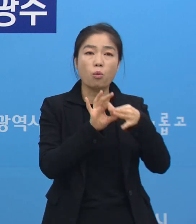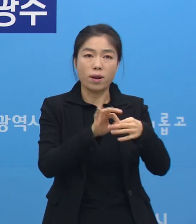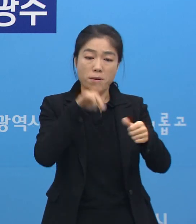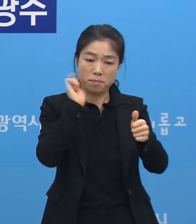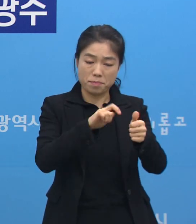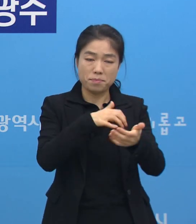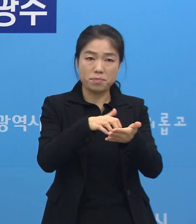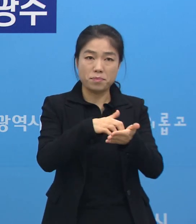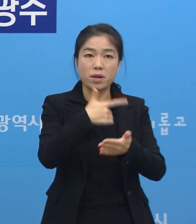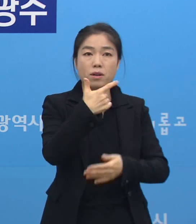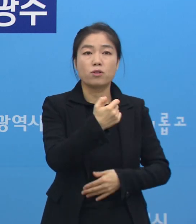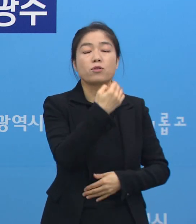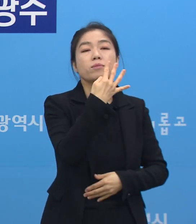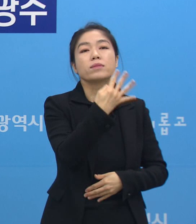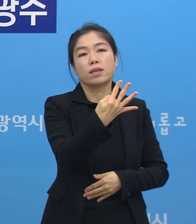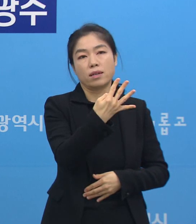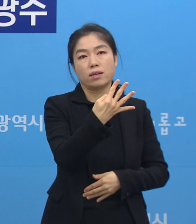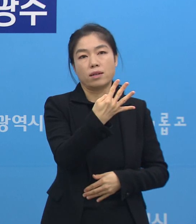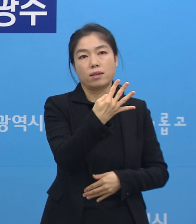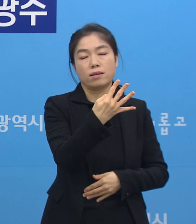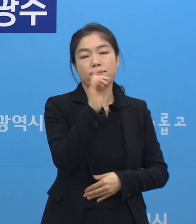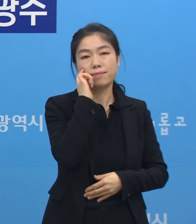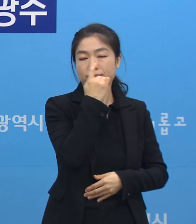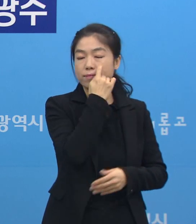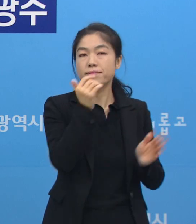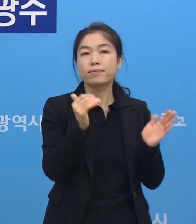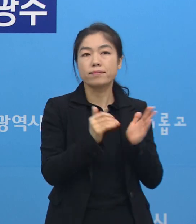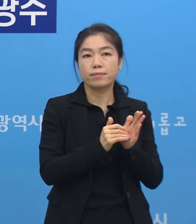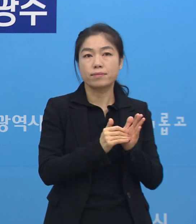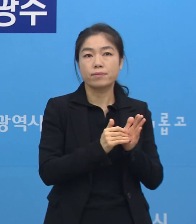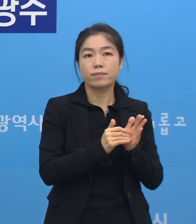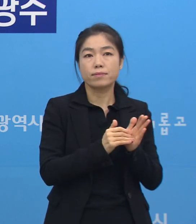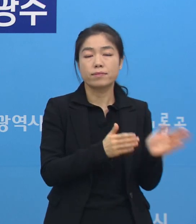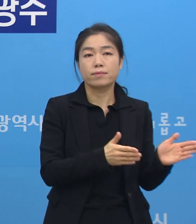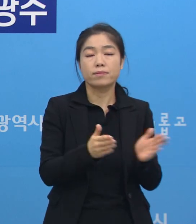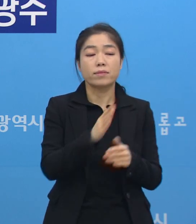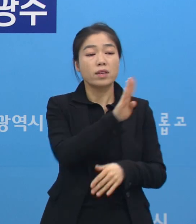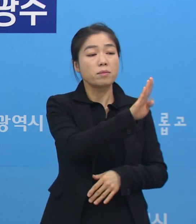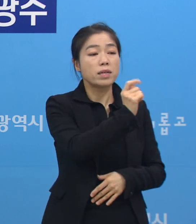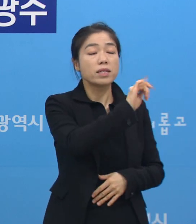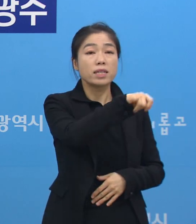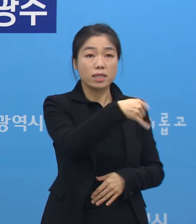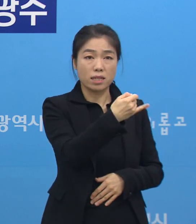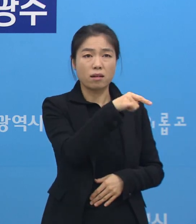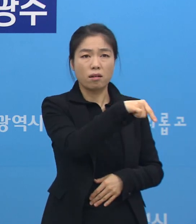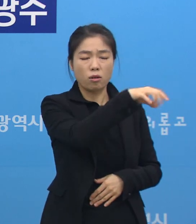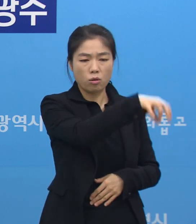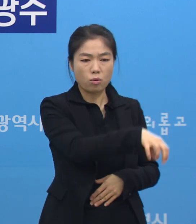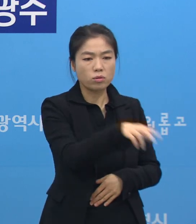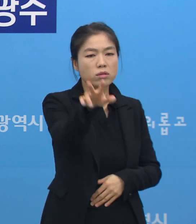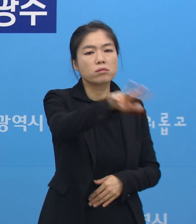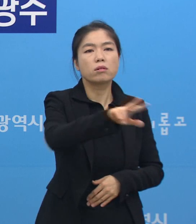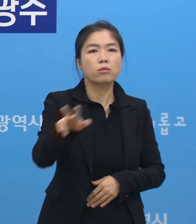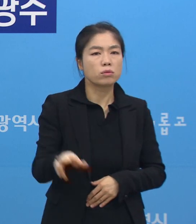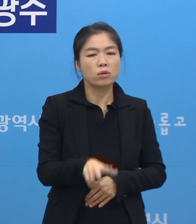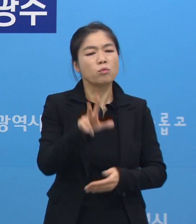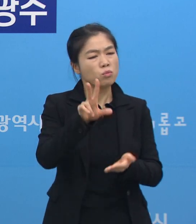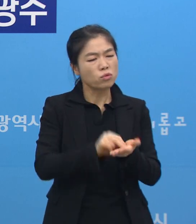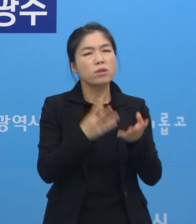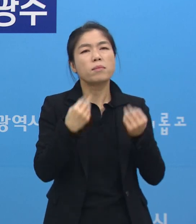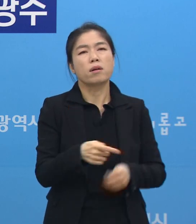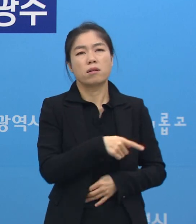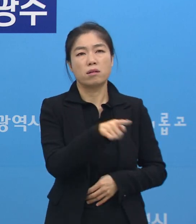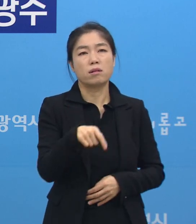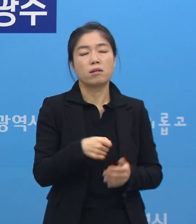확진자가 총 64명으로 확인됐습니다. 그리고 지금 BTJ열방센터가 전국적으로 문제가 되고